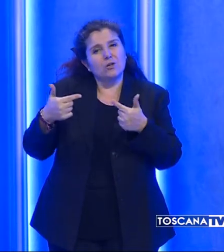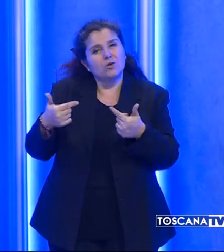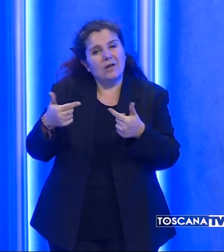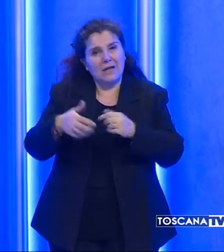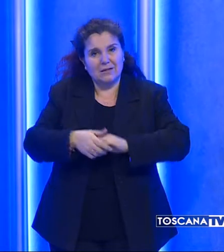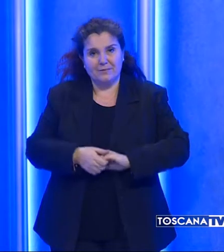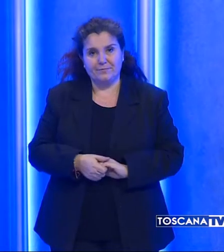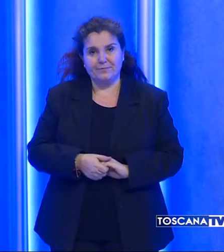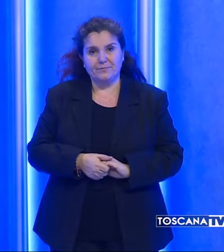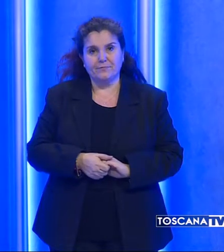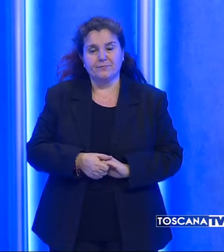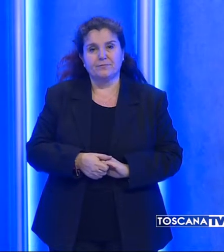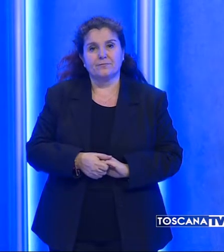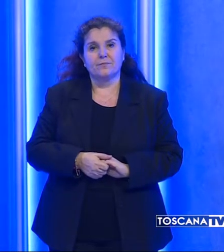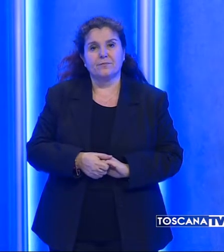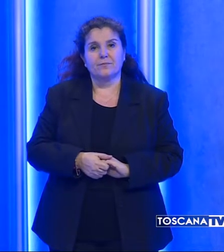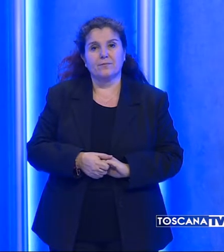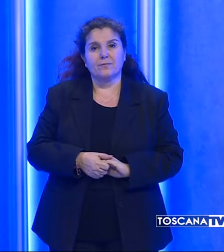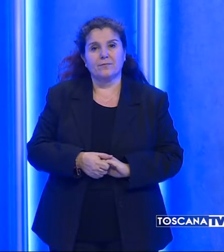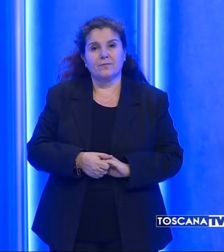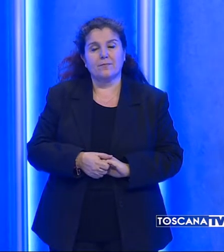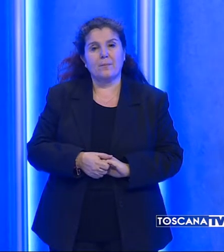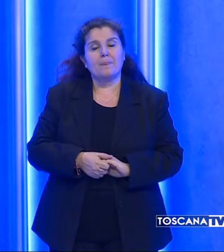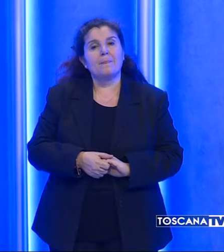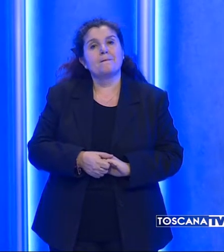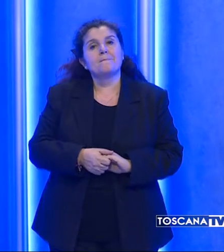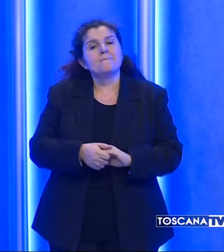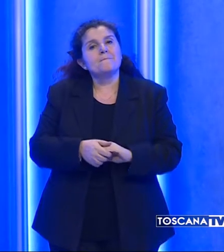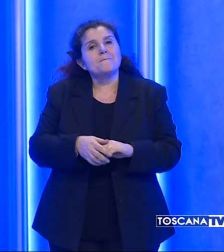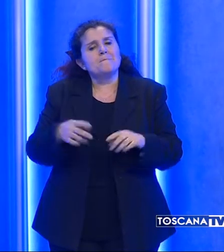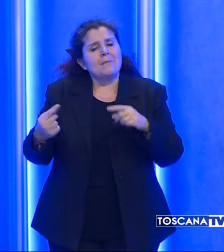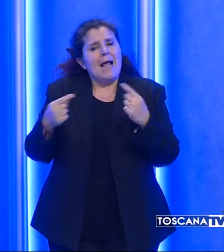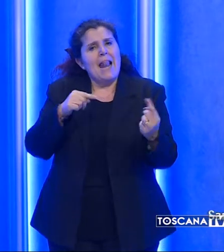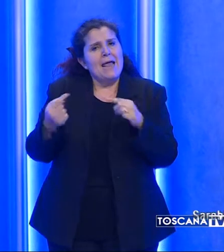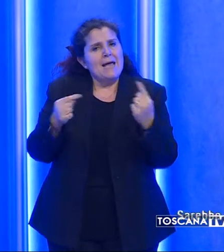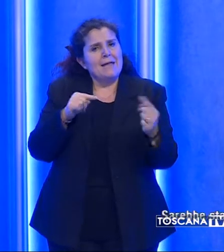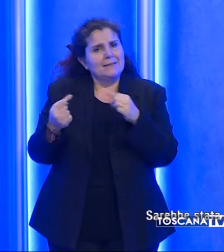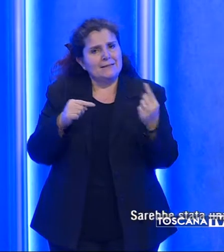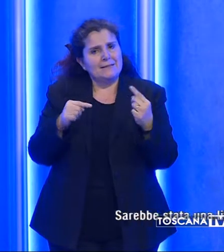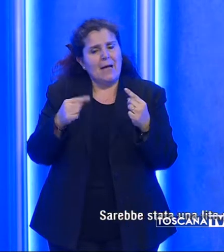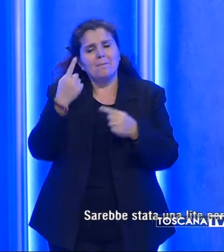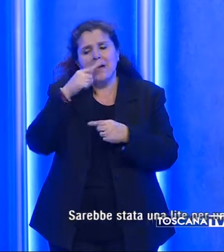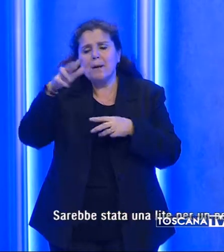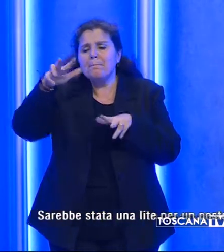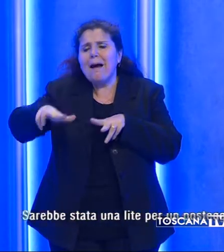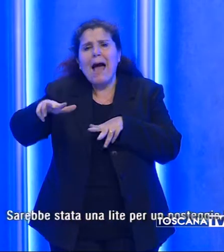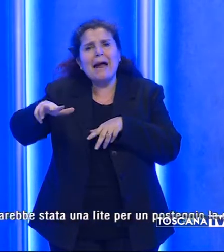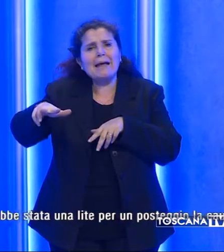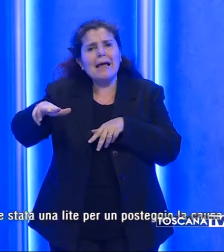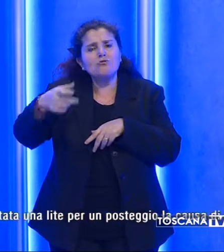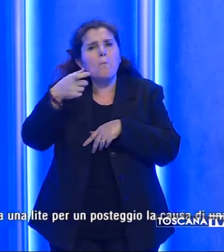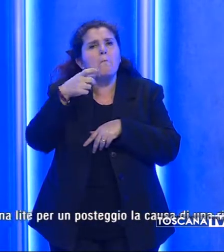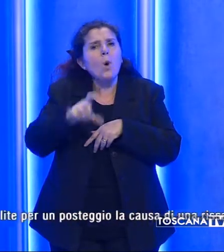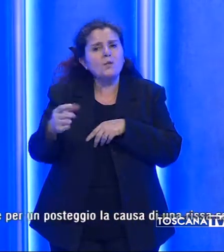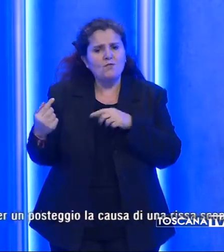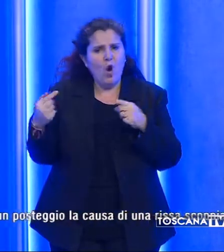assegnati. E sarebbe stata una lite per un posteggio. La causa